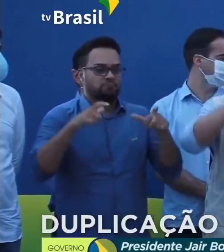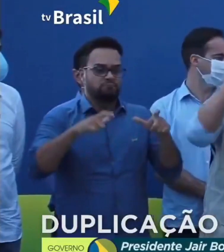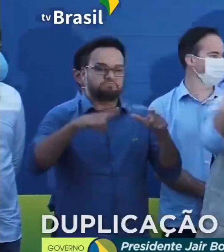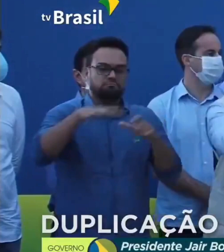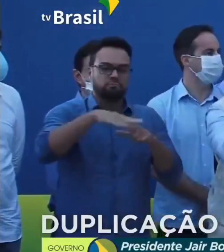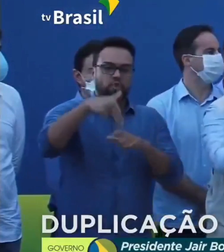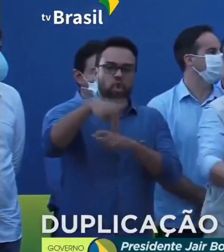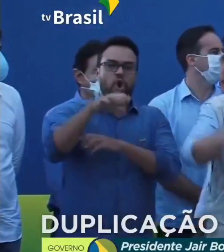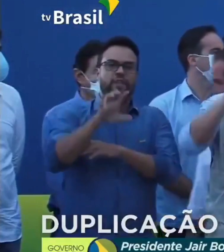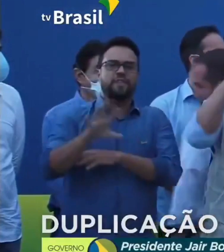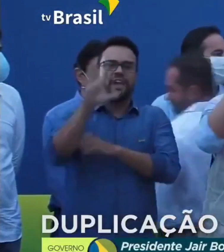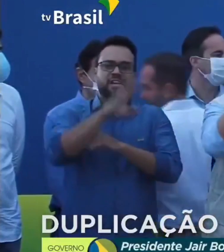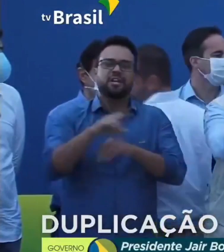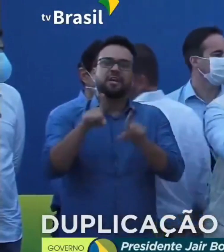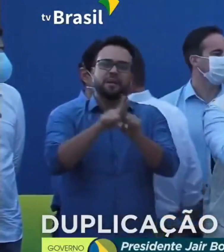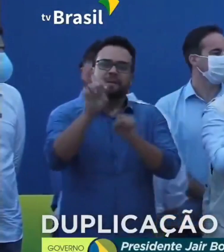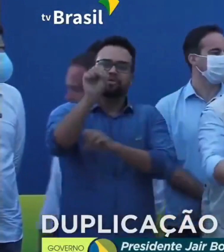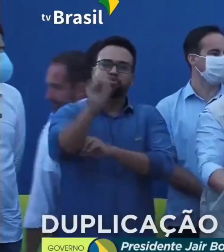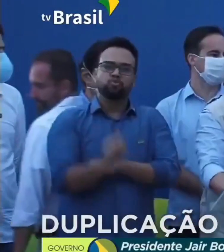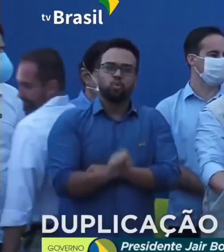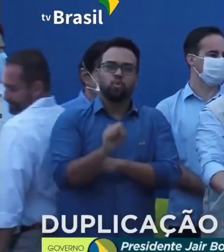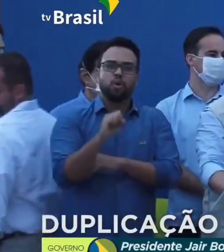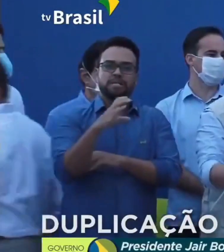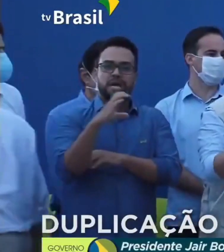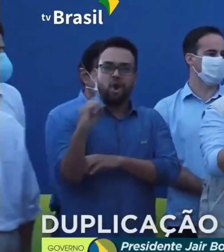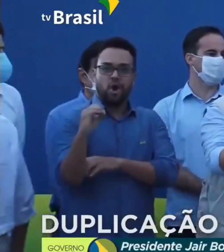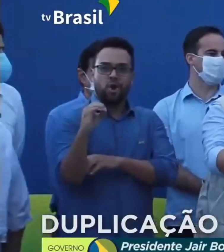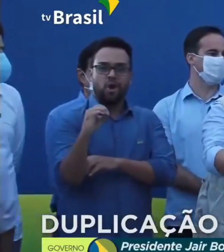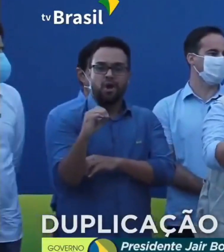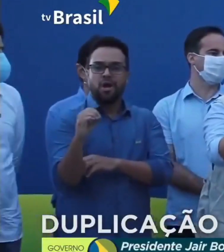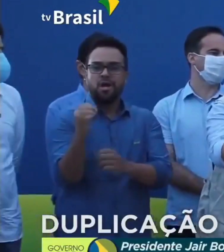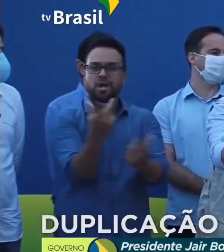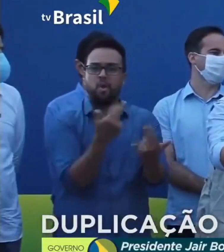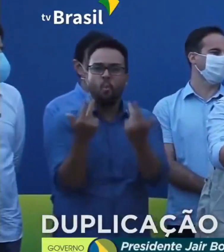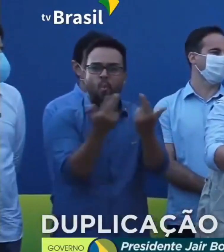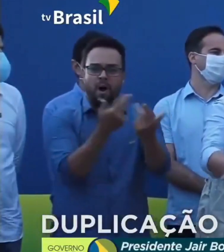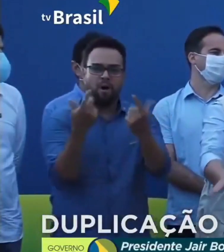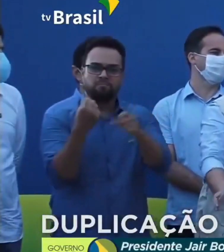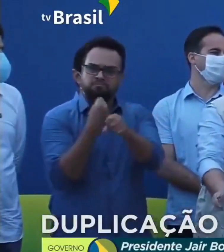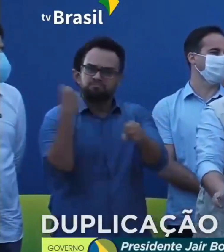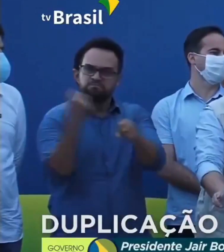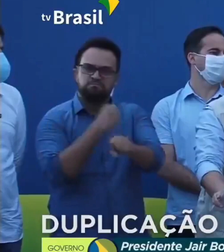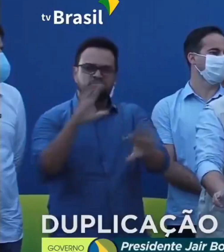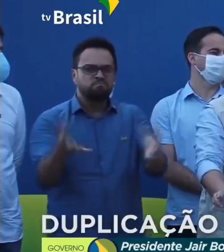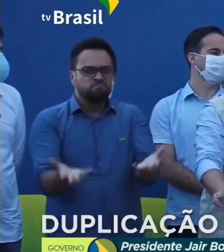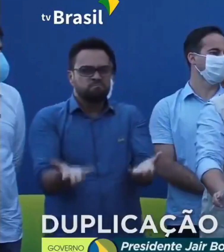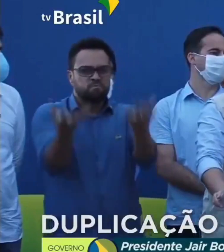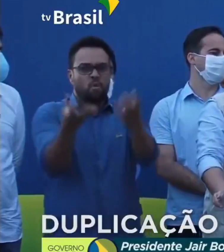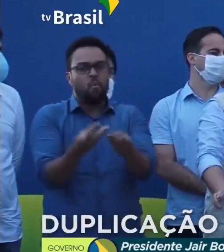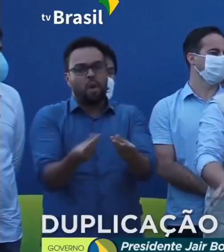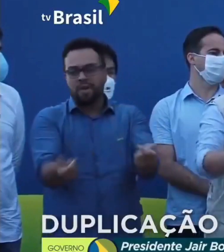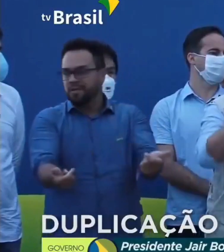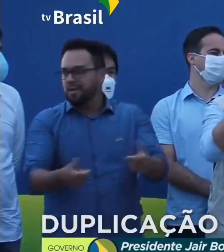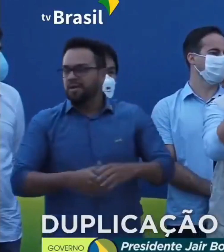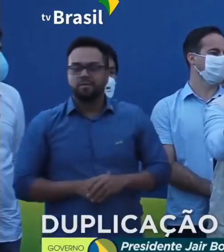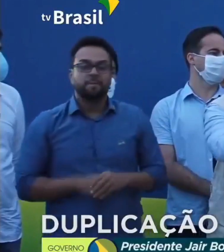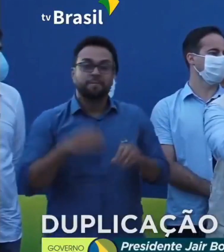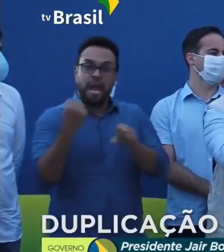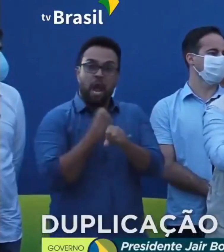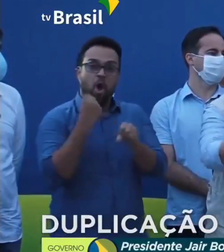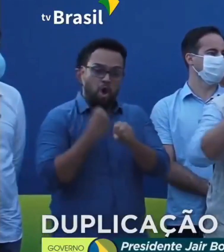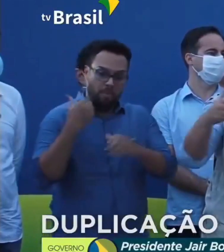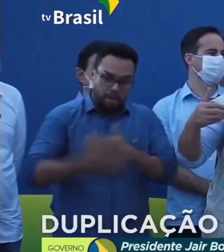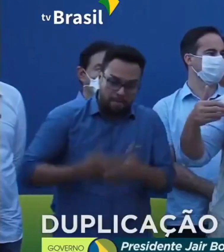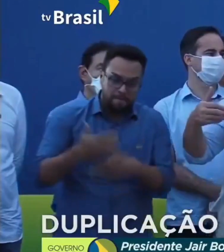Sudeste, quanto o Sul, quanto o Centro-Oeste. Nós vamos desenvolver o potencial dessa região. A obra está